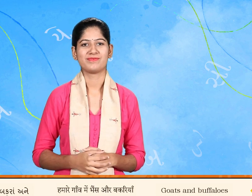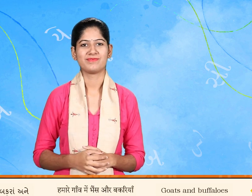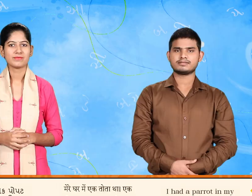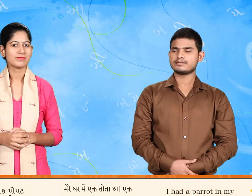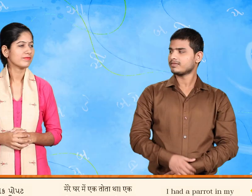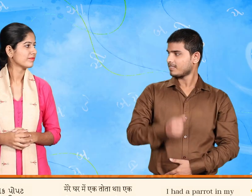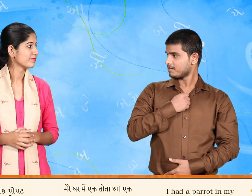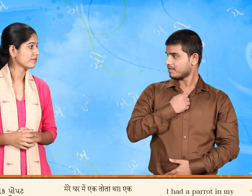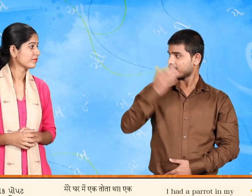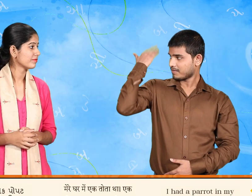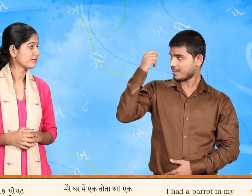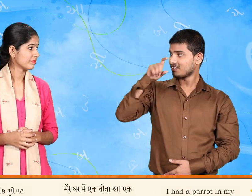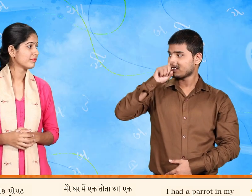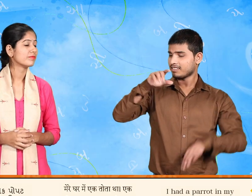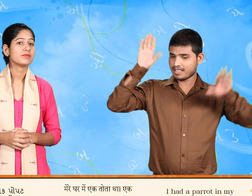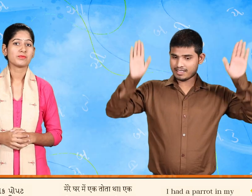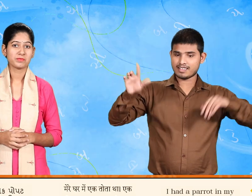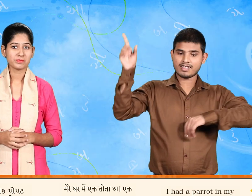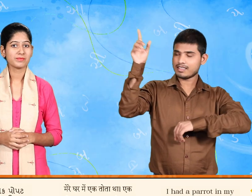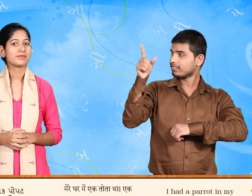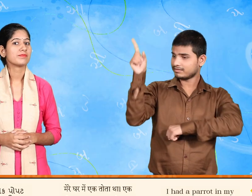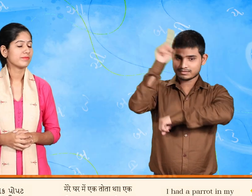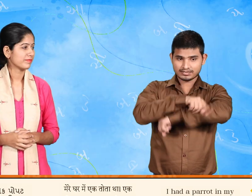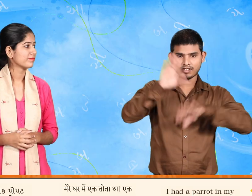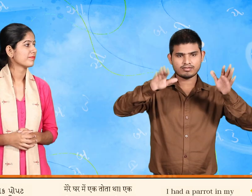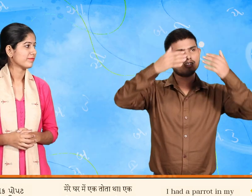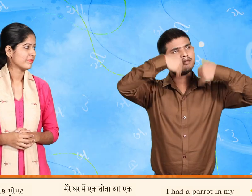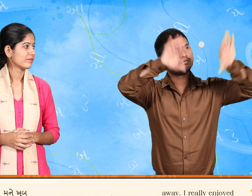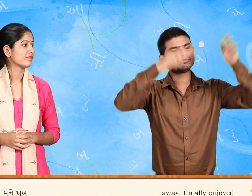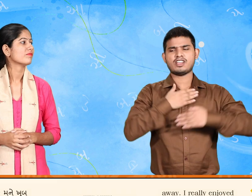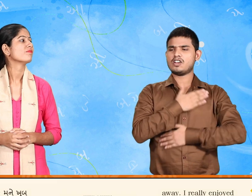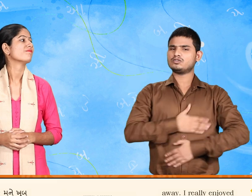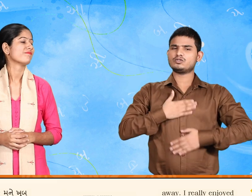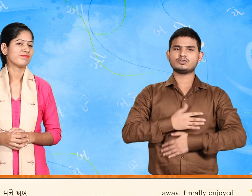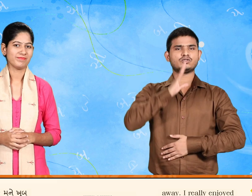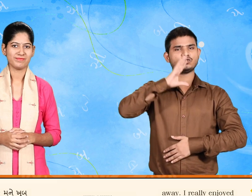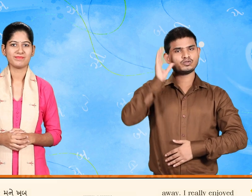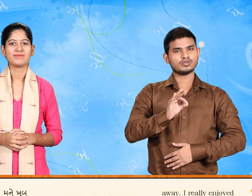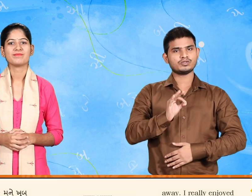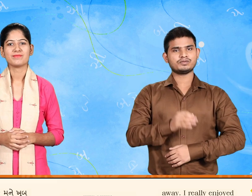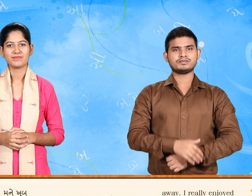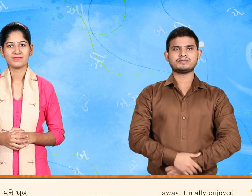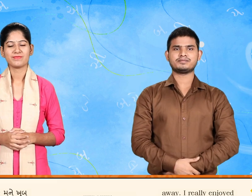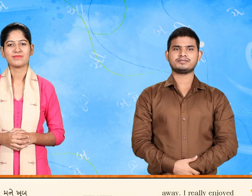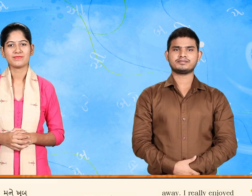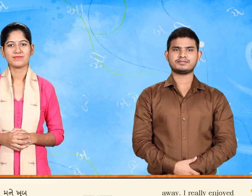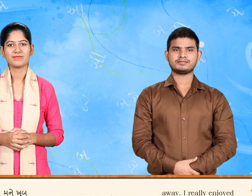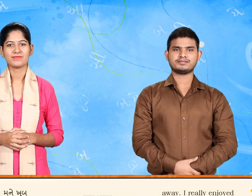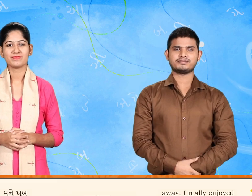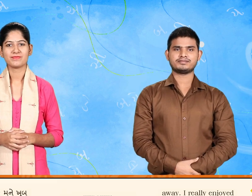મારા ઘરમાં એક પોપટ પણ હતો જે એક દિવસ ઉડી ગયો ત્યારે મને ખૂબમાં જાવી